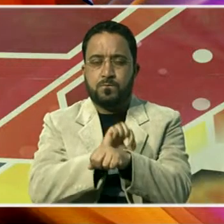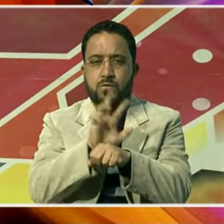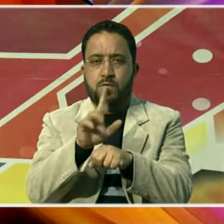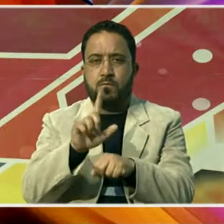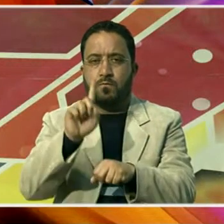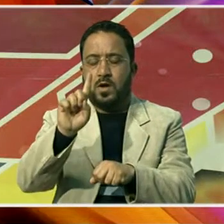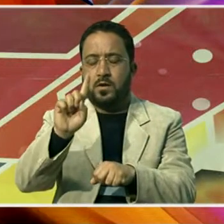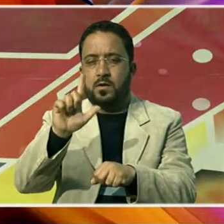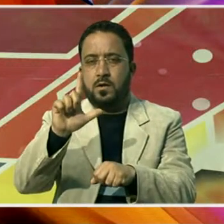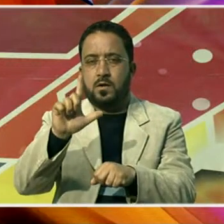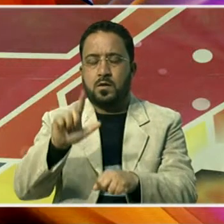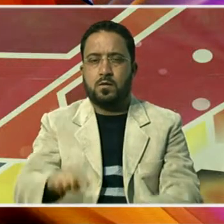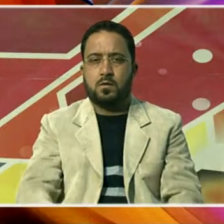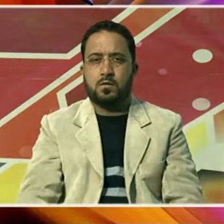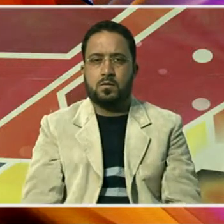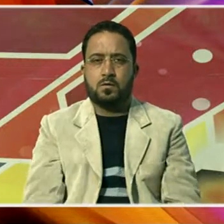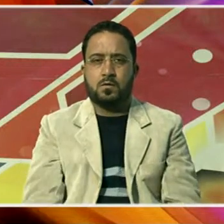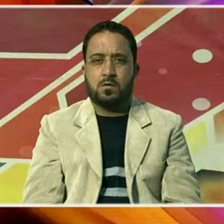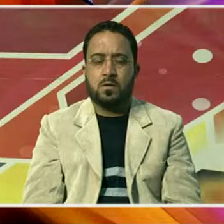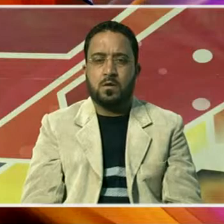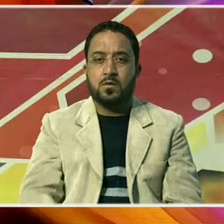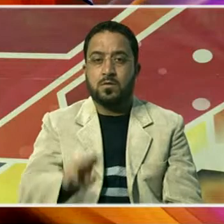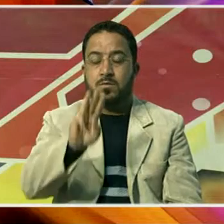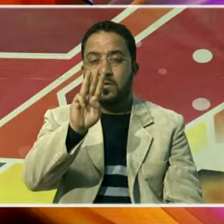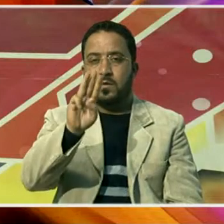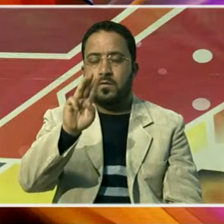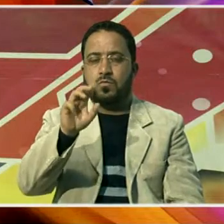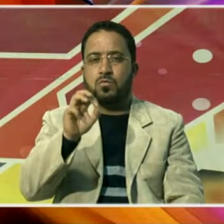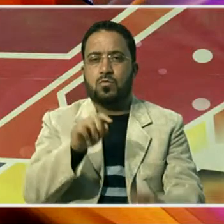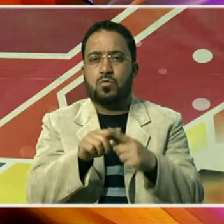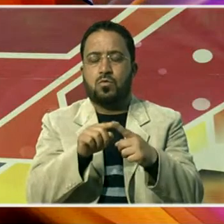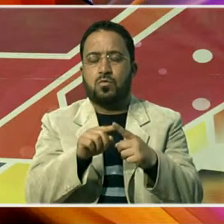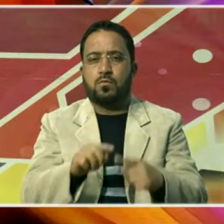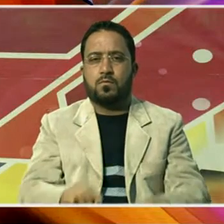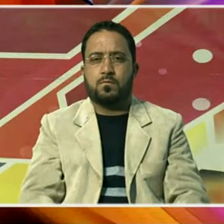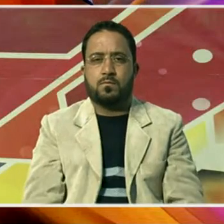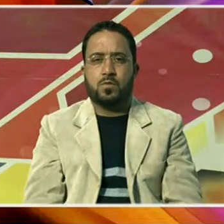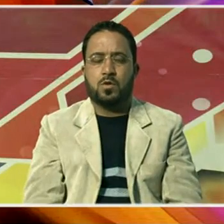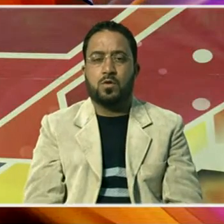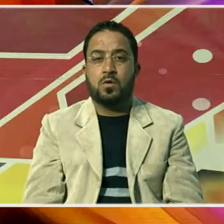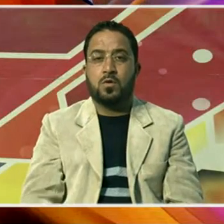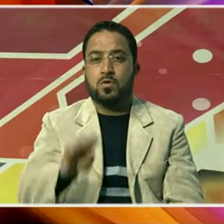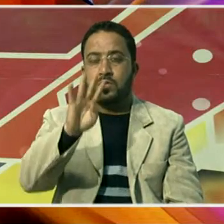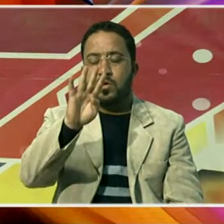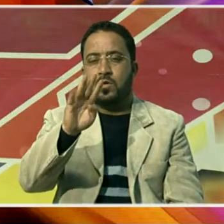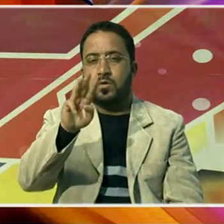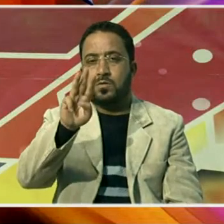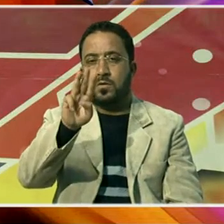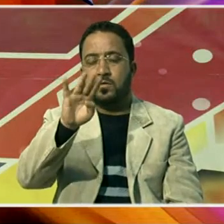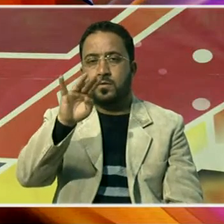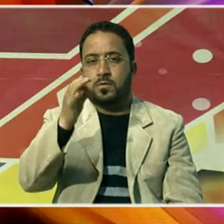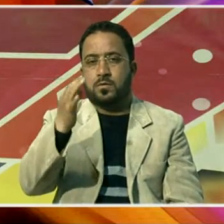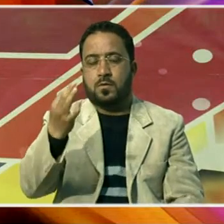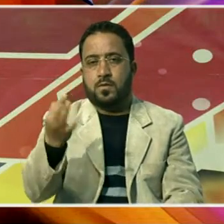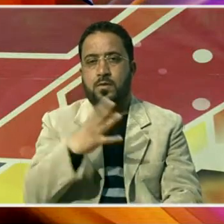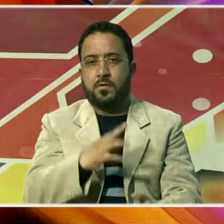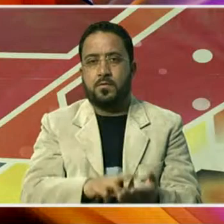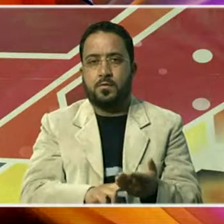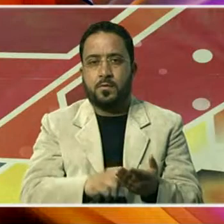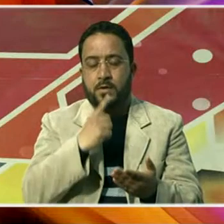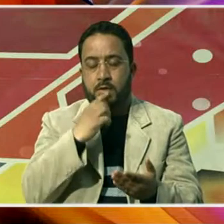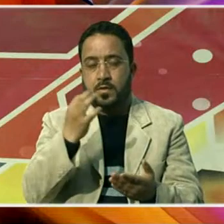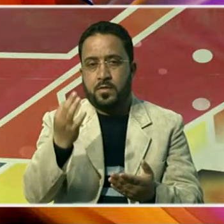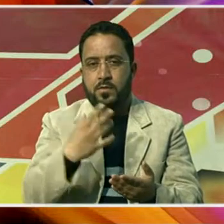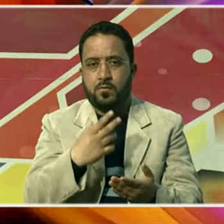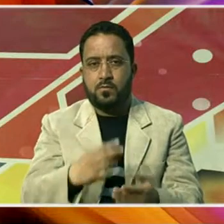لاکھ تین ہزار چار سو چھے اتھر نئے معاملات سامنے آئے